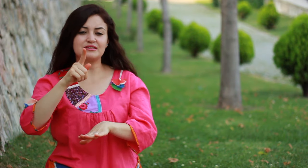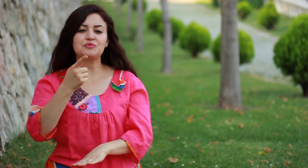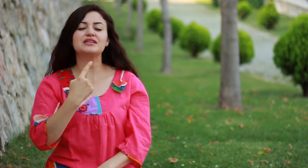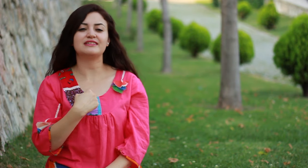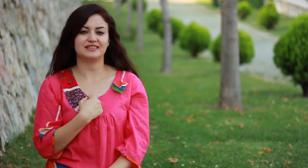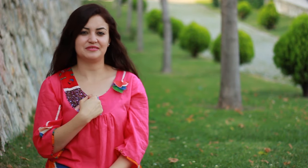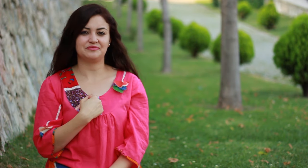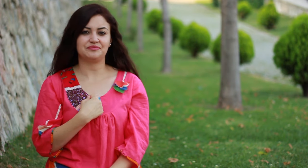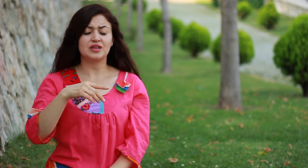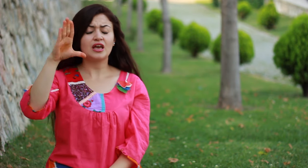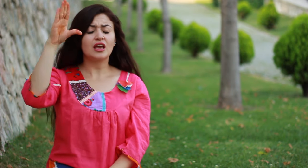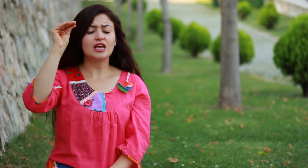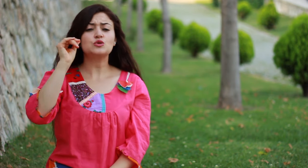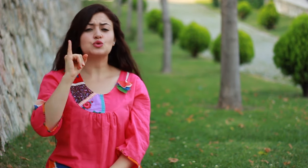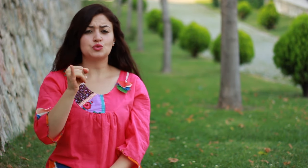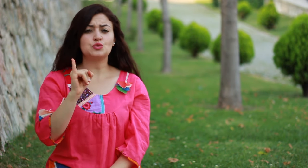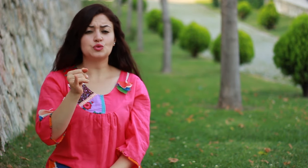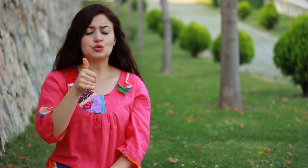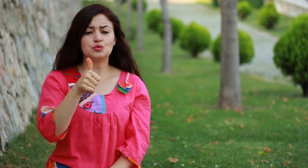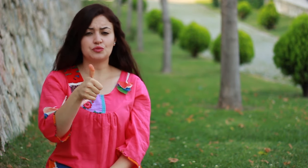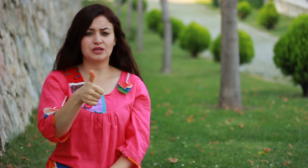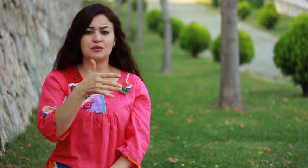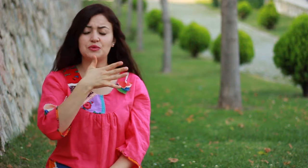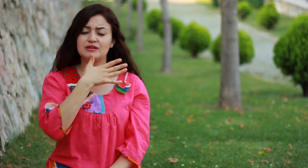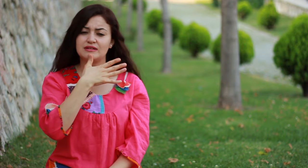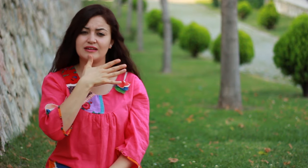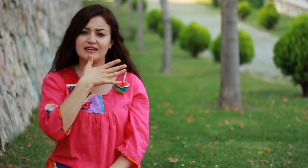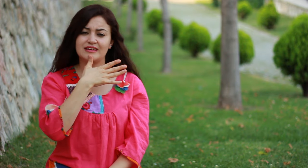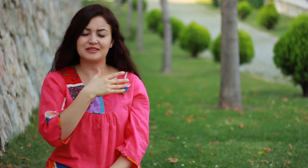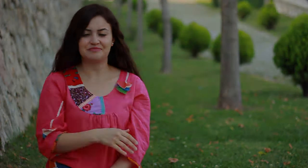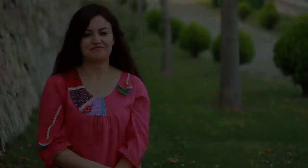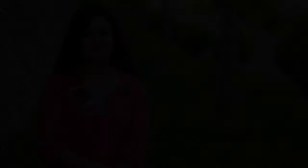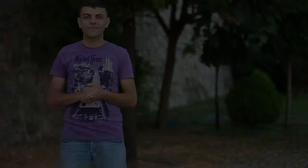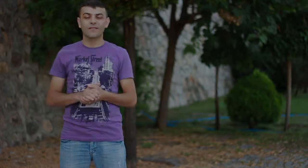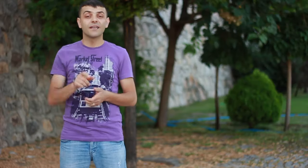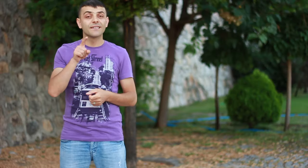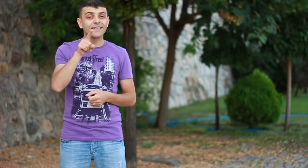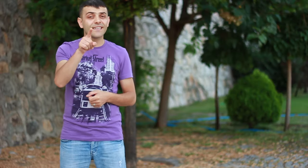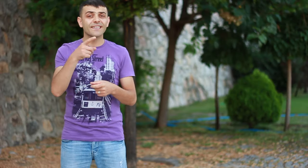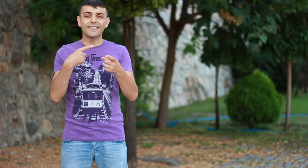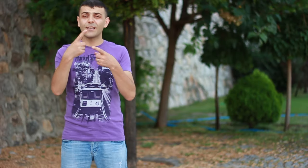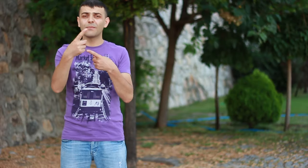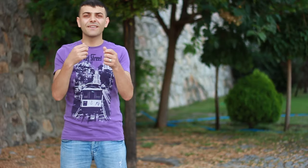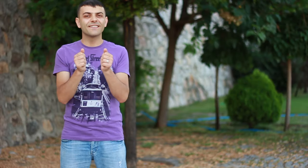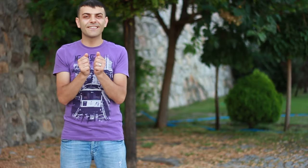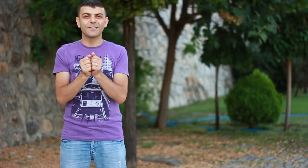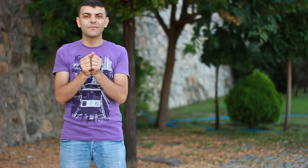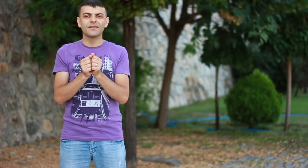beni En kötü günümde bile Seninle biz ikimiz